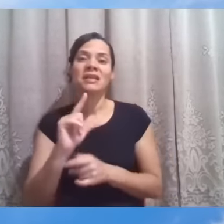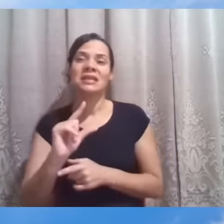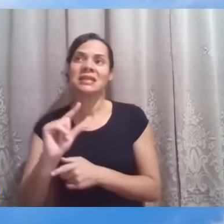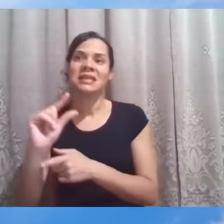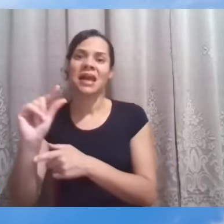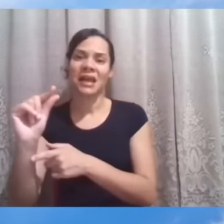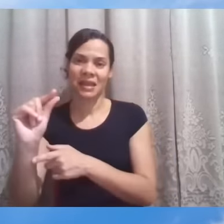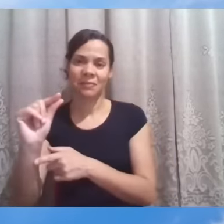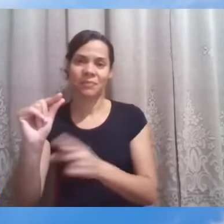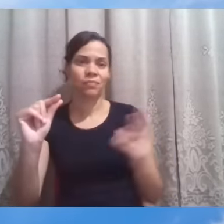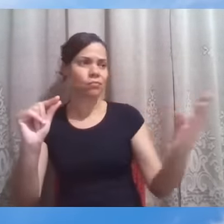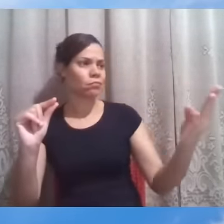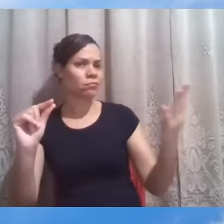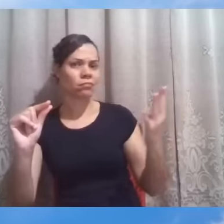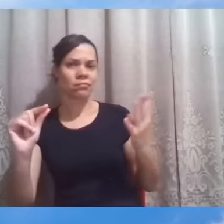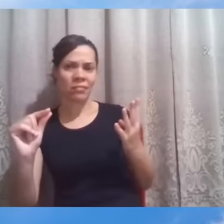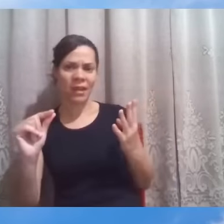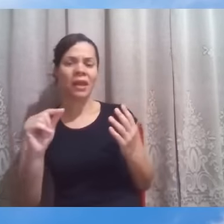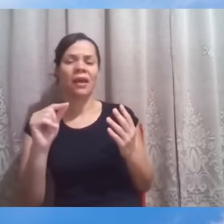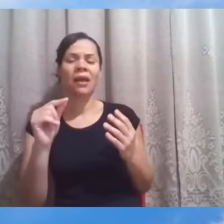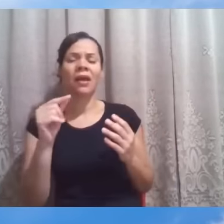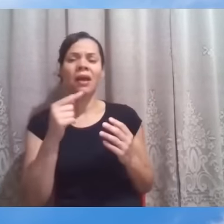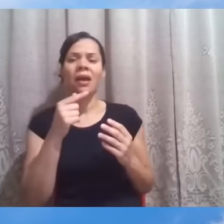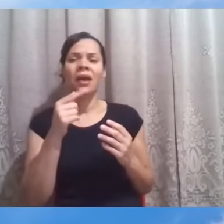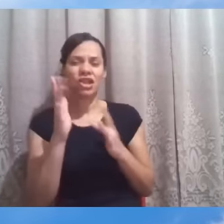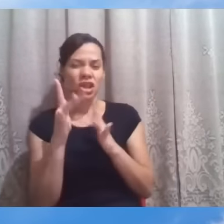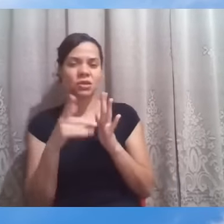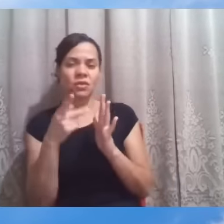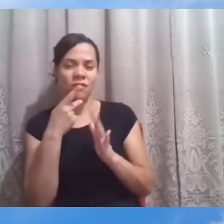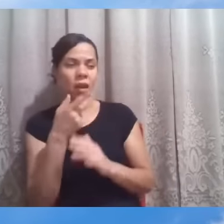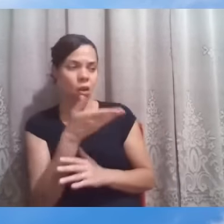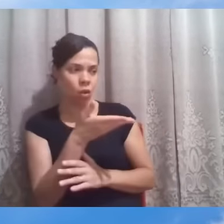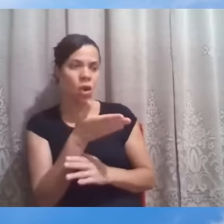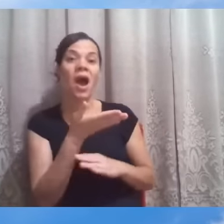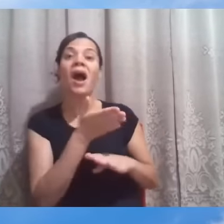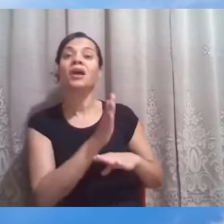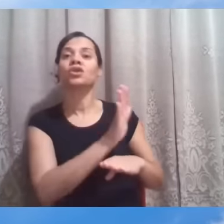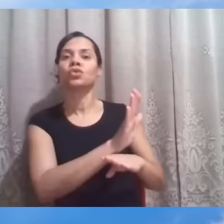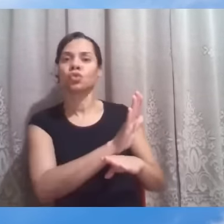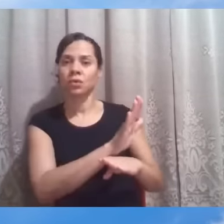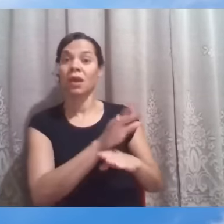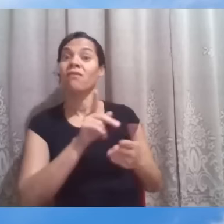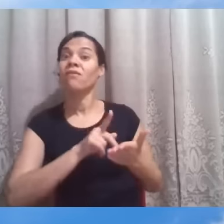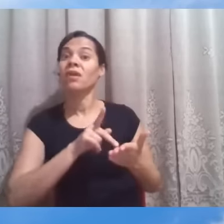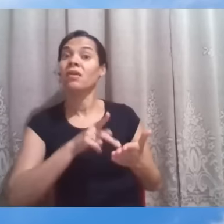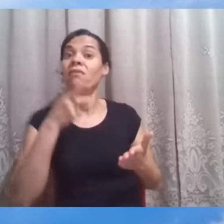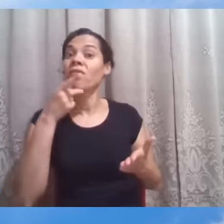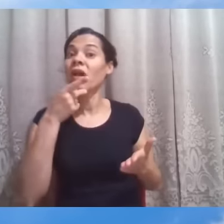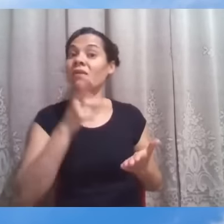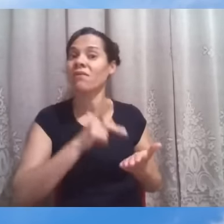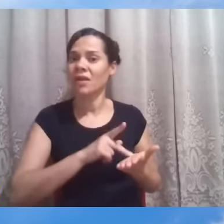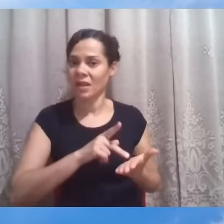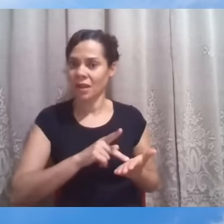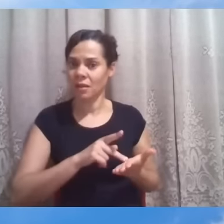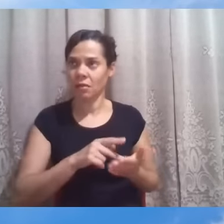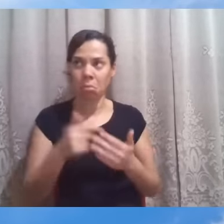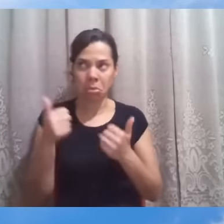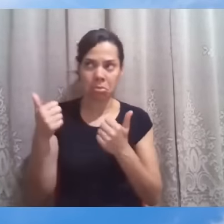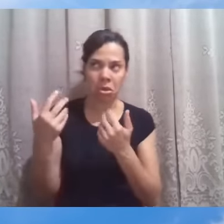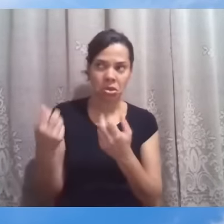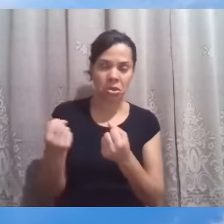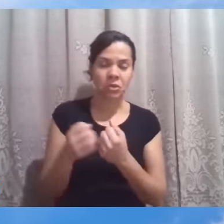auxílio, e Jesus fala assim, Pedro, vou precisar sair, mas ampara-os com a verdade. Pedro fala, pode deixar assim.